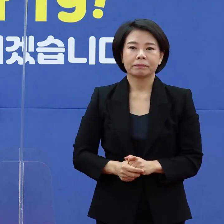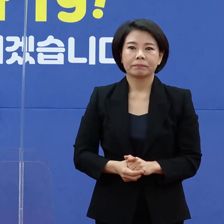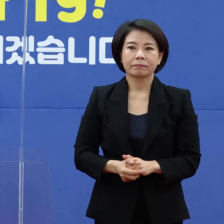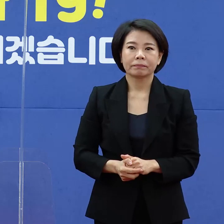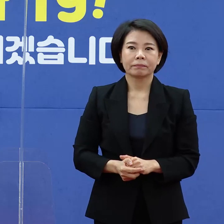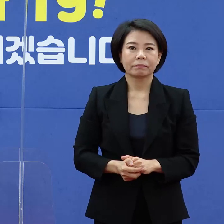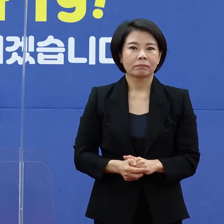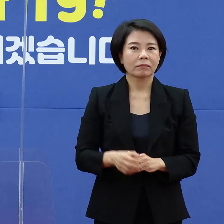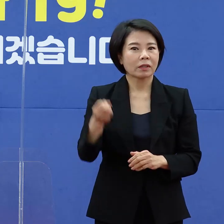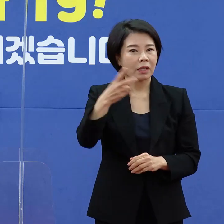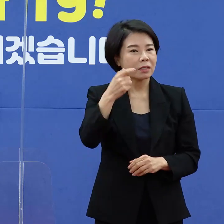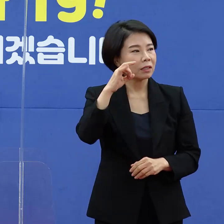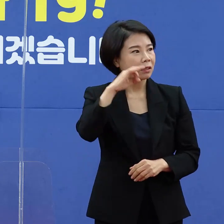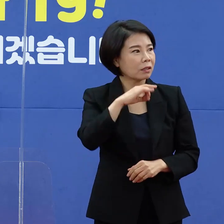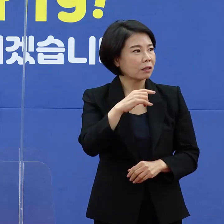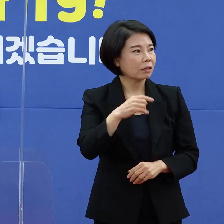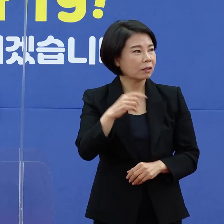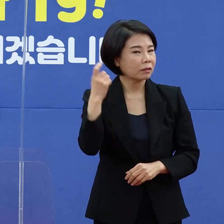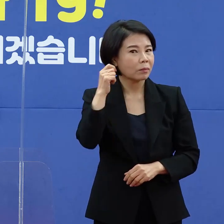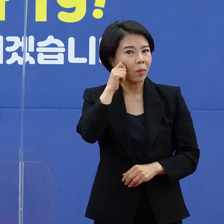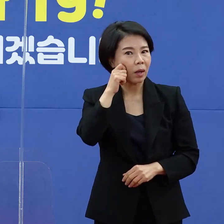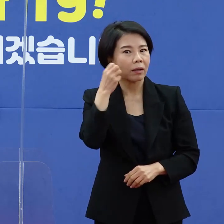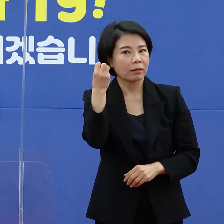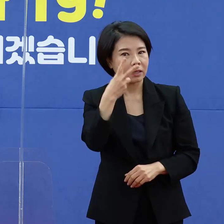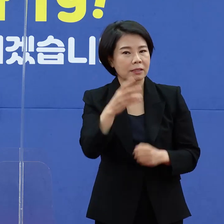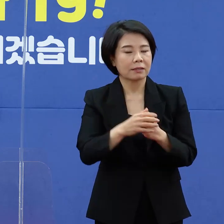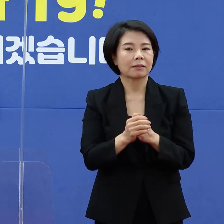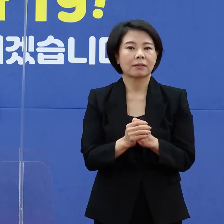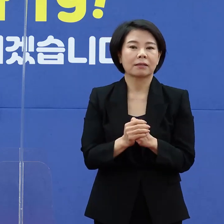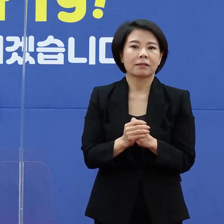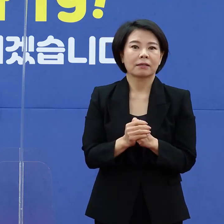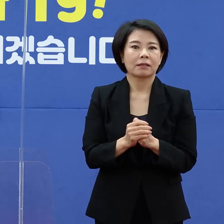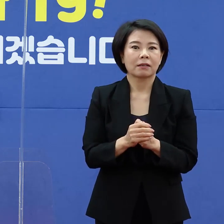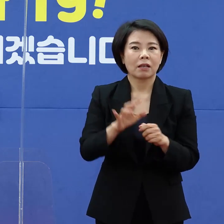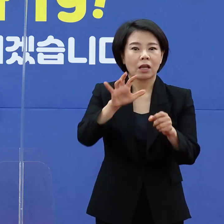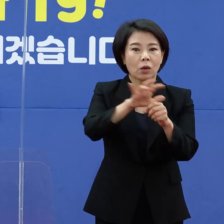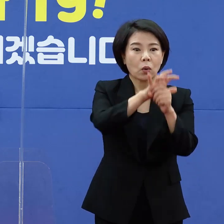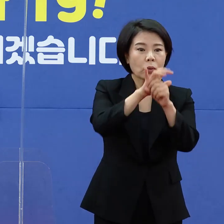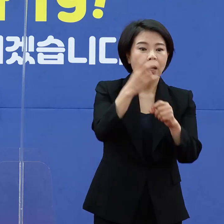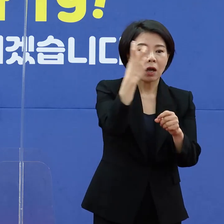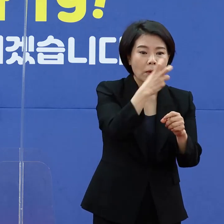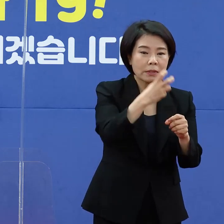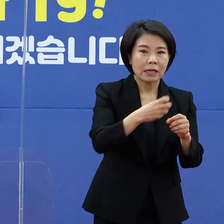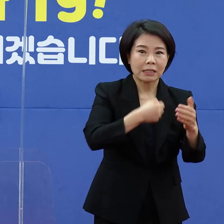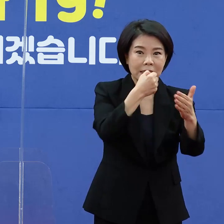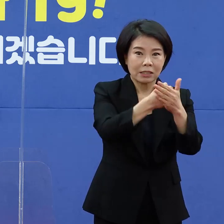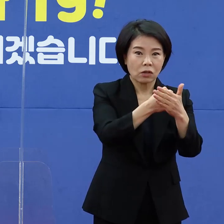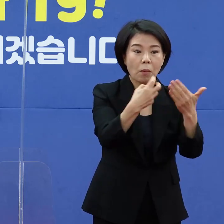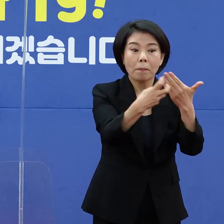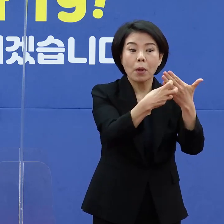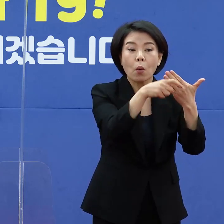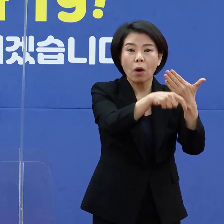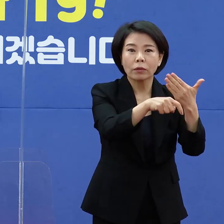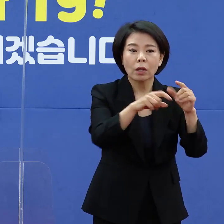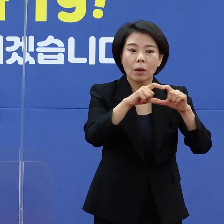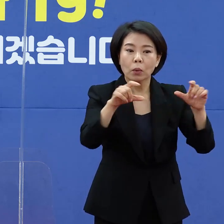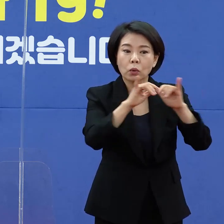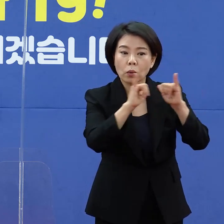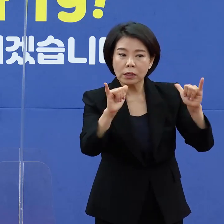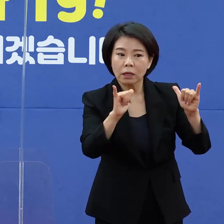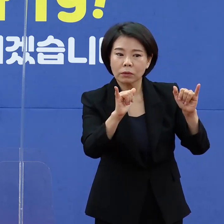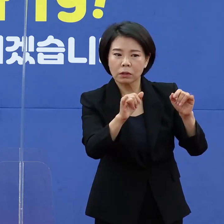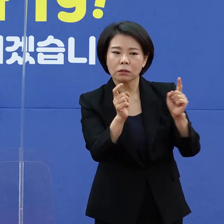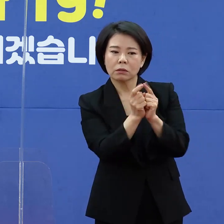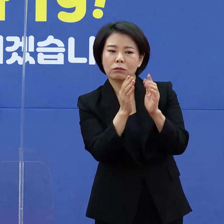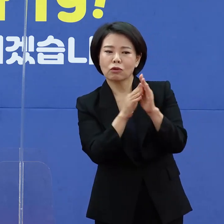죄송합니다. 지금 질문 다시 한 번만 코로나 검사 지정 의료기관 등이 일반인들이